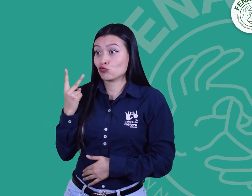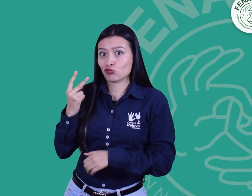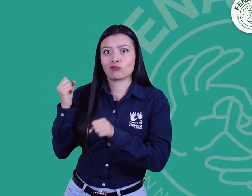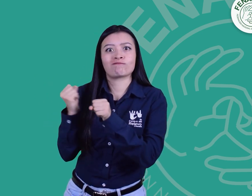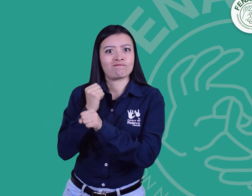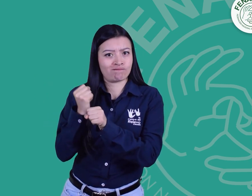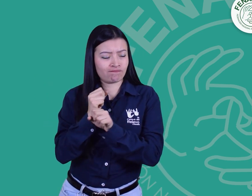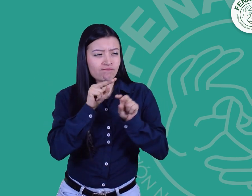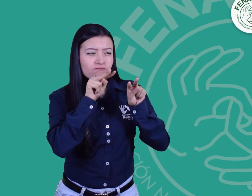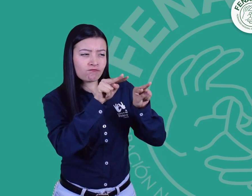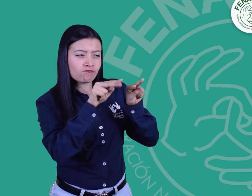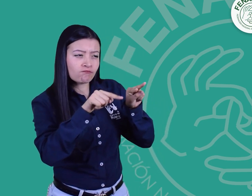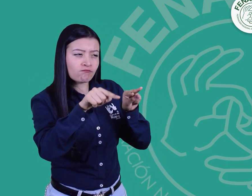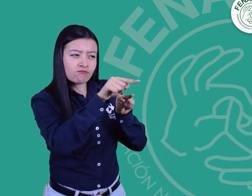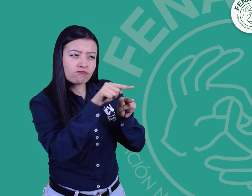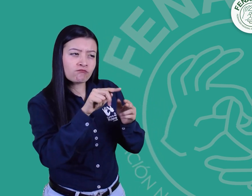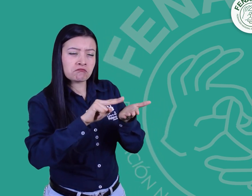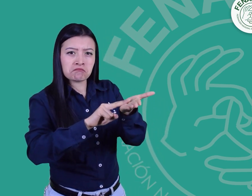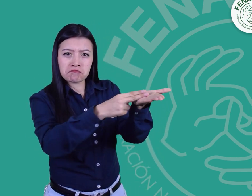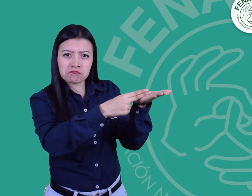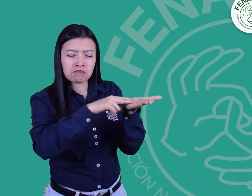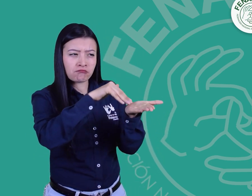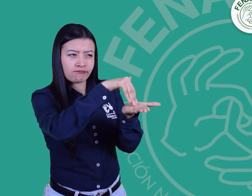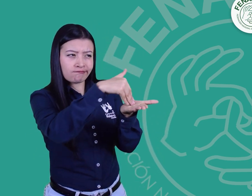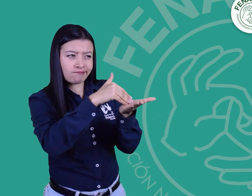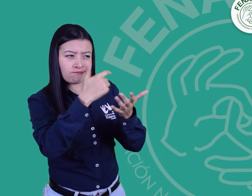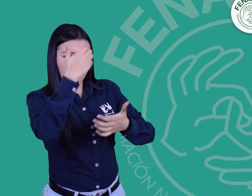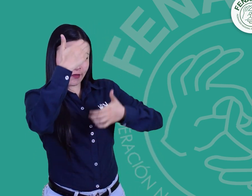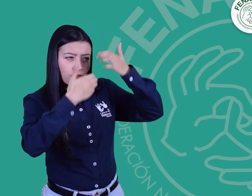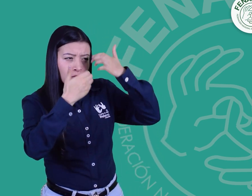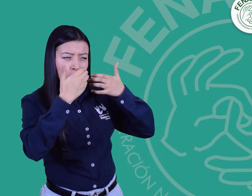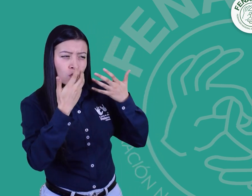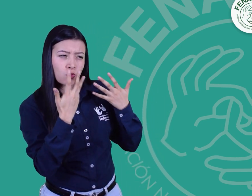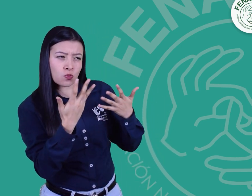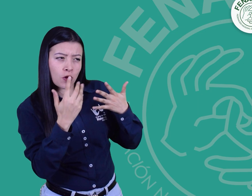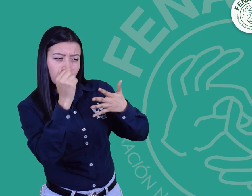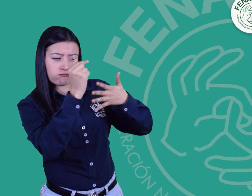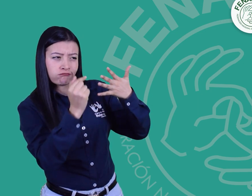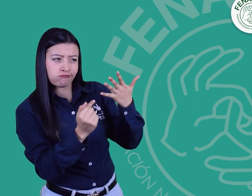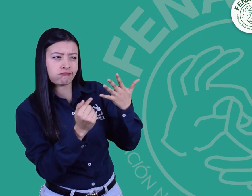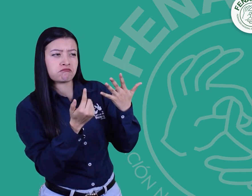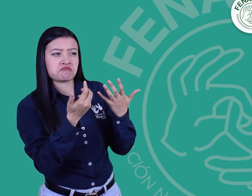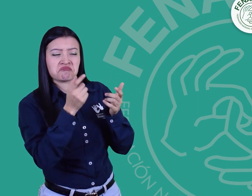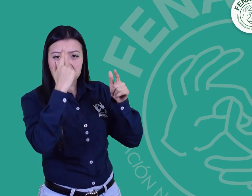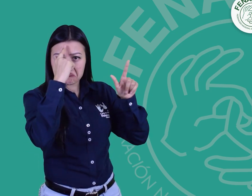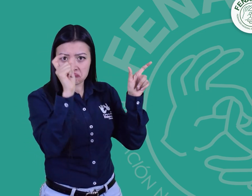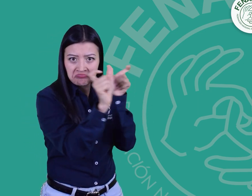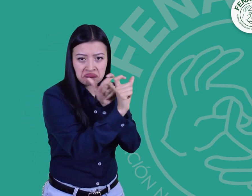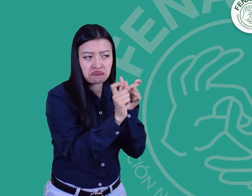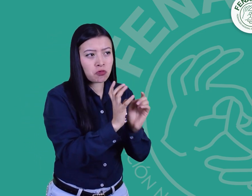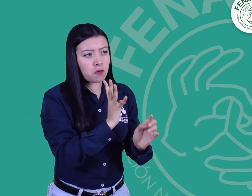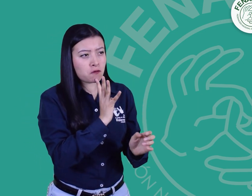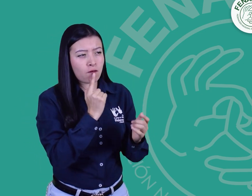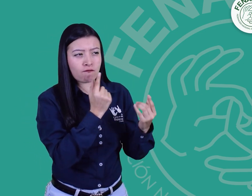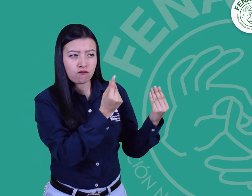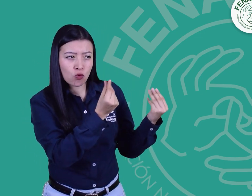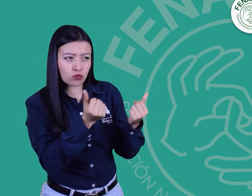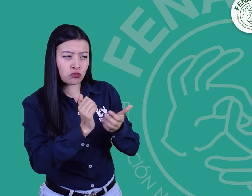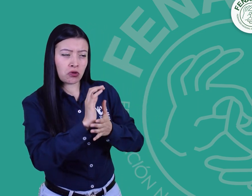monitorear la interpretación a voz. Como persona sorda, hará seguimiento a los intérpretes en la lengua de señas en diferentes aspectos, como